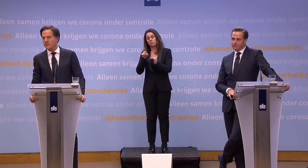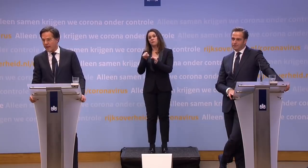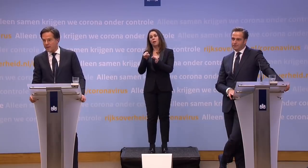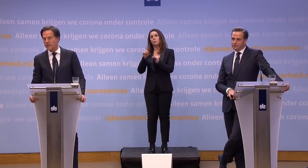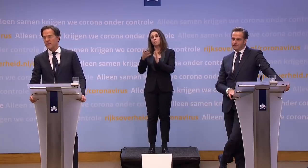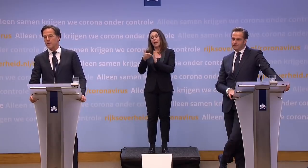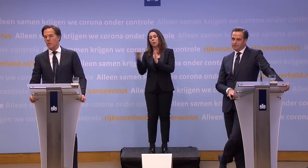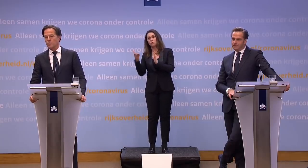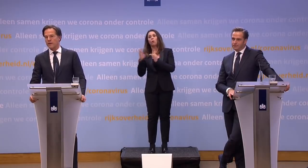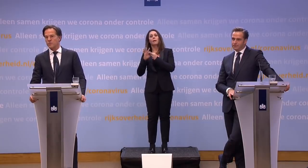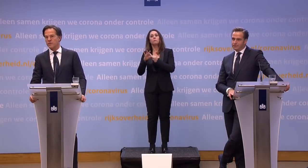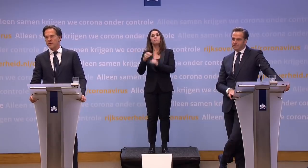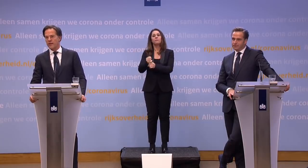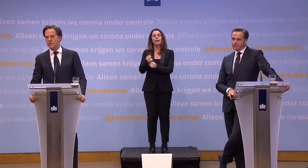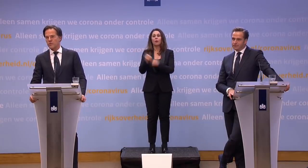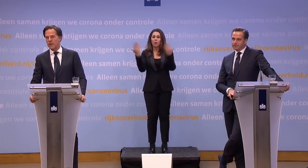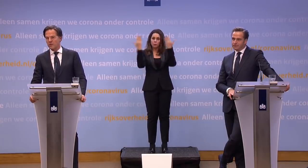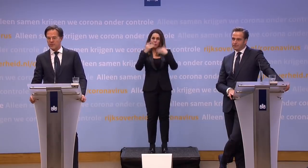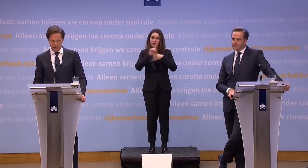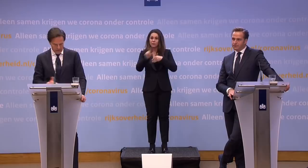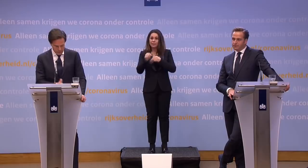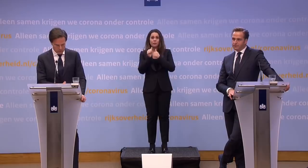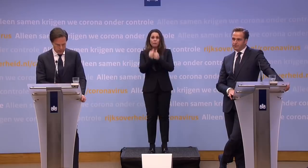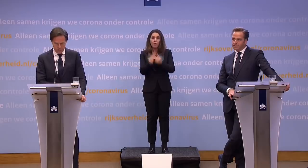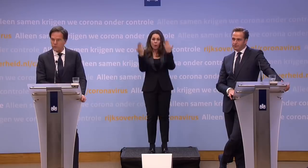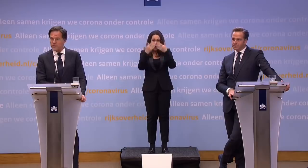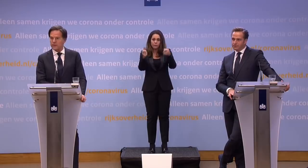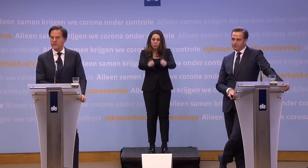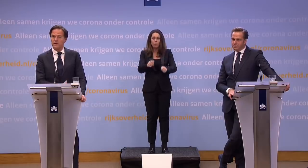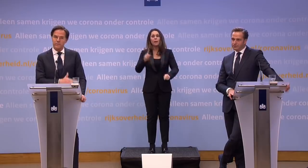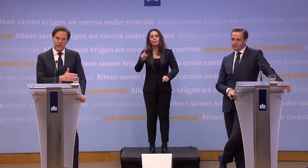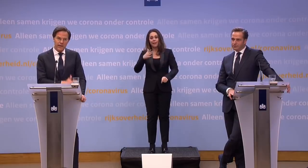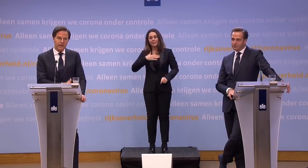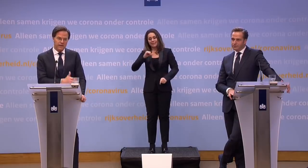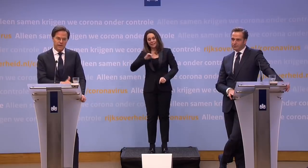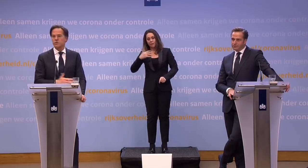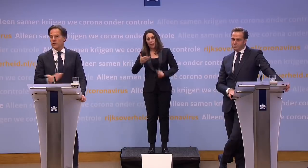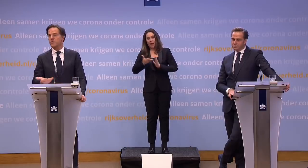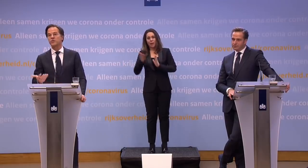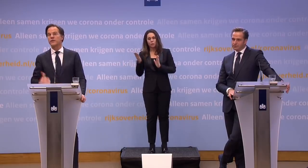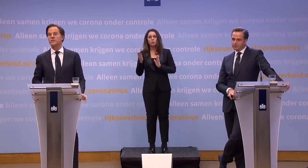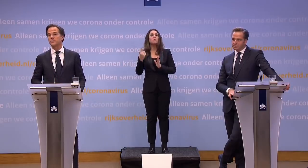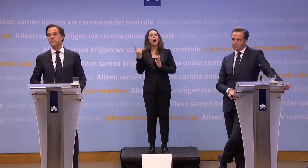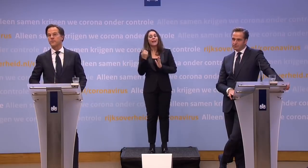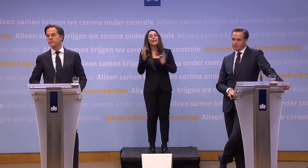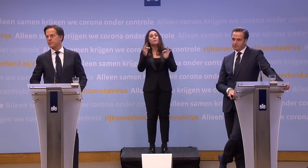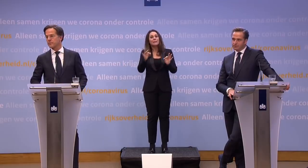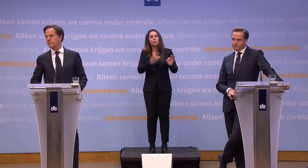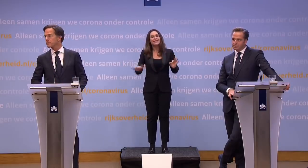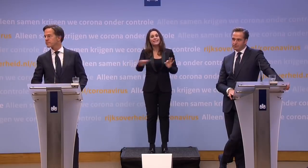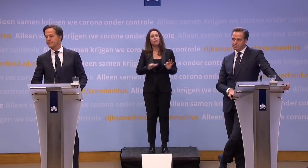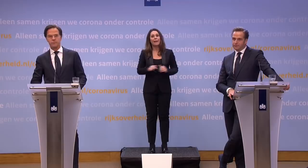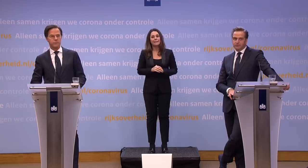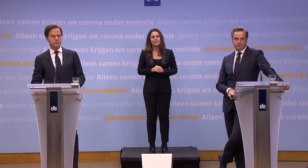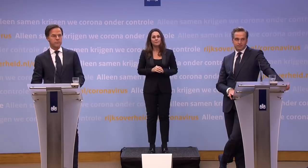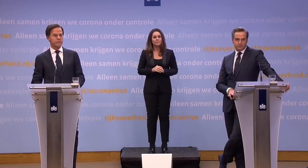vanwege mijn werk, om s'avonds me niet aan de avondklok te houden, maar dan val ik onder zo'n uitzondering, maar alleen in uitzonderlijke situaties. A.W.